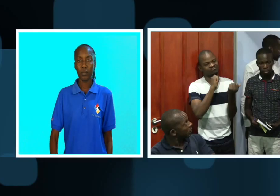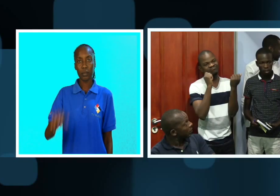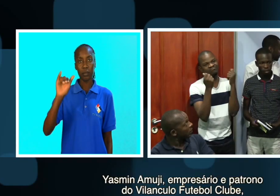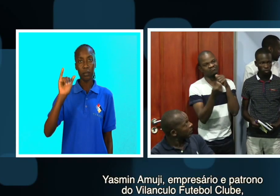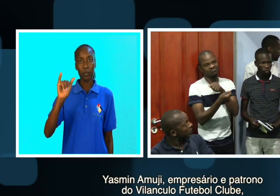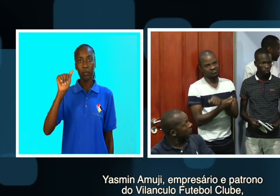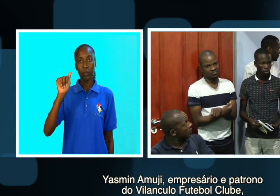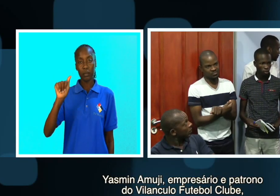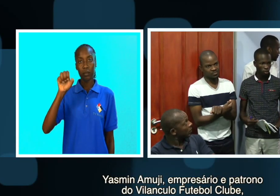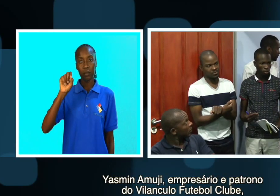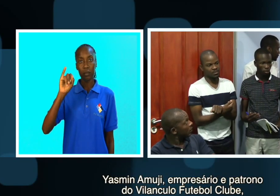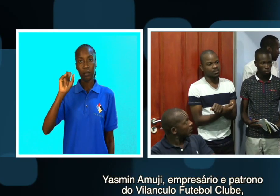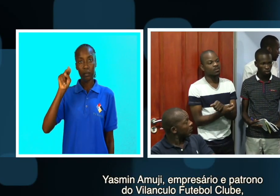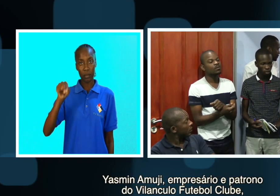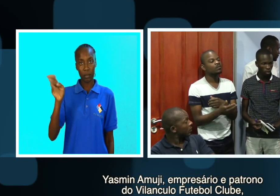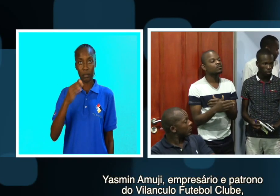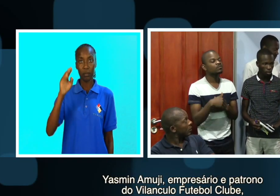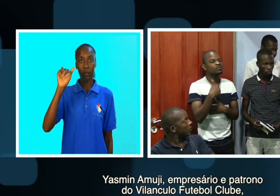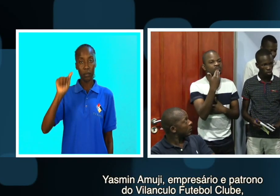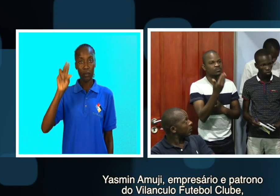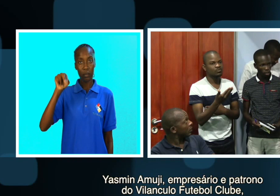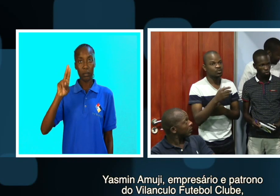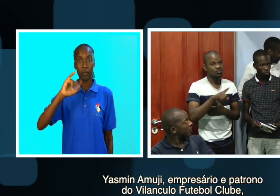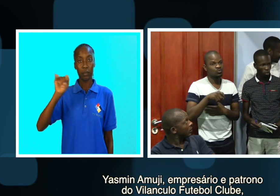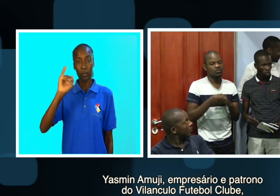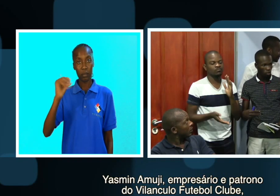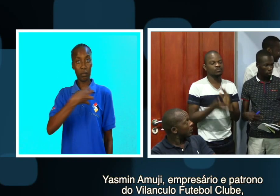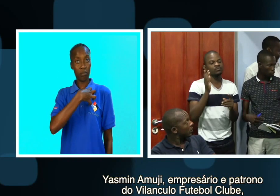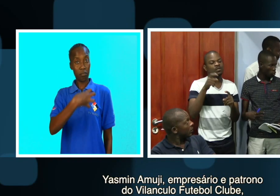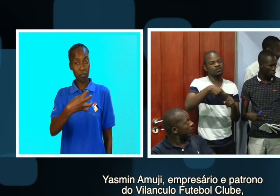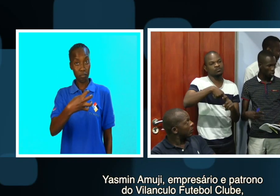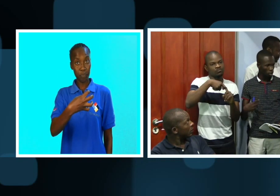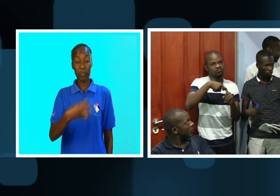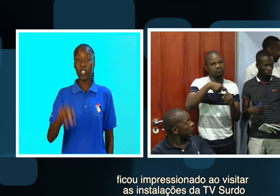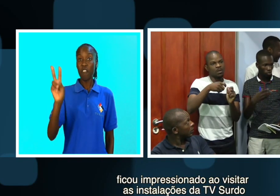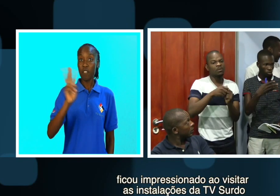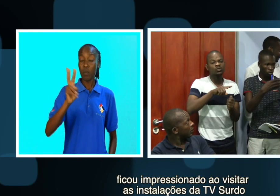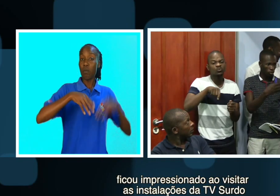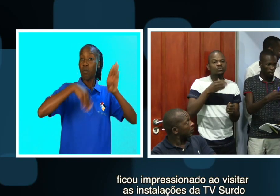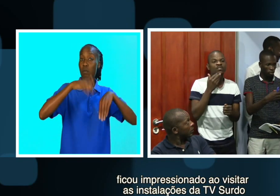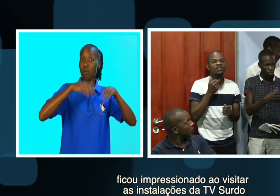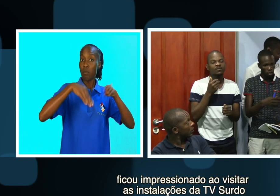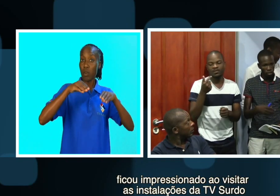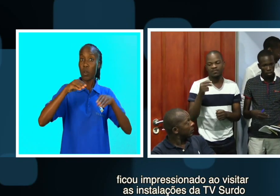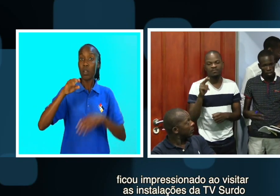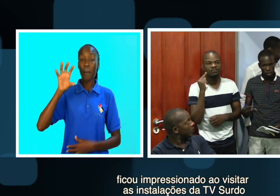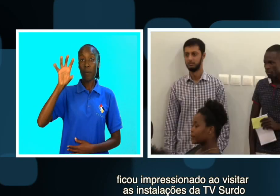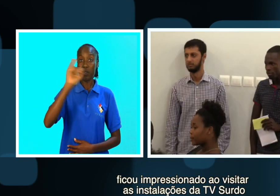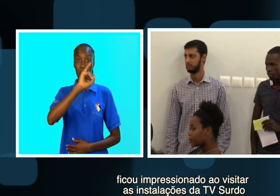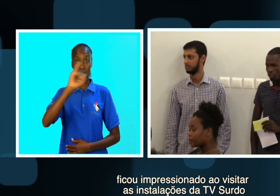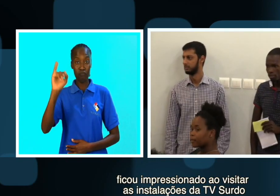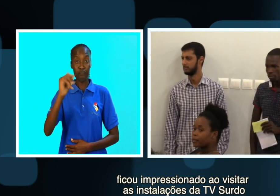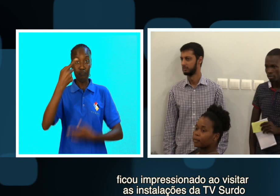E assim, Amorji, empresário e patrono do Vilanculo Futebol Clube, ficou impressionado